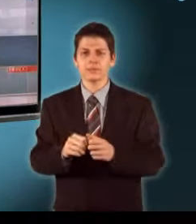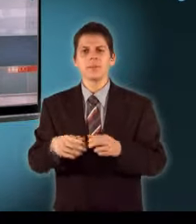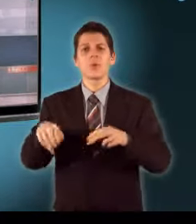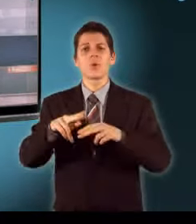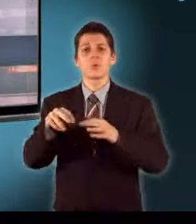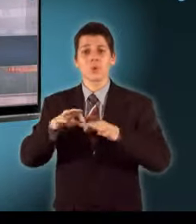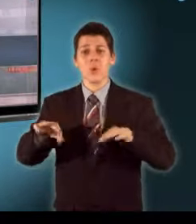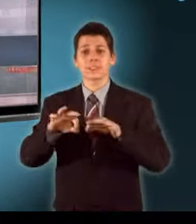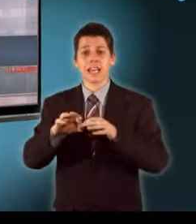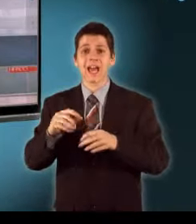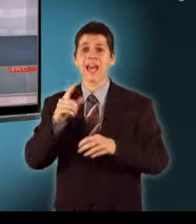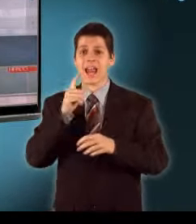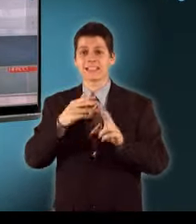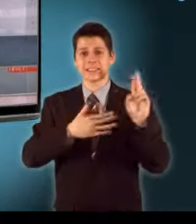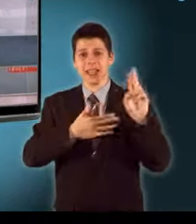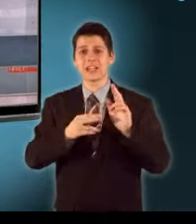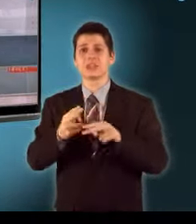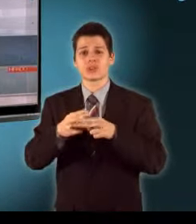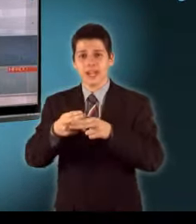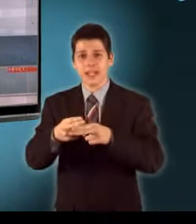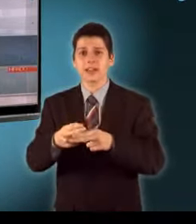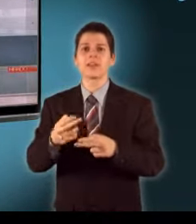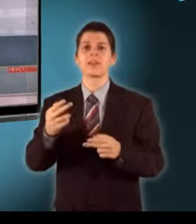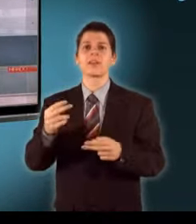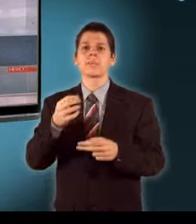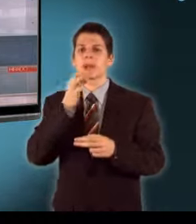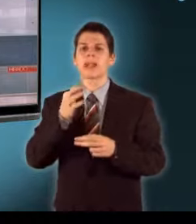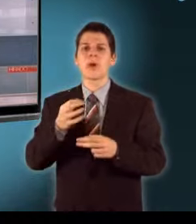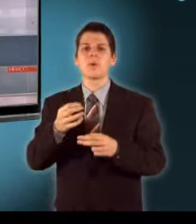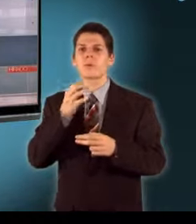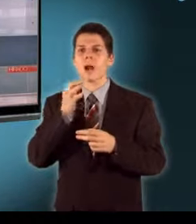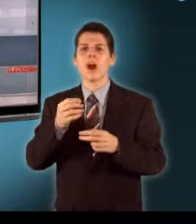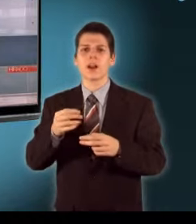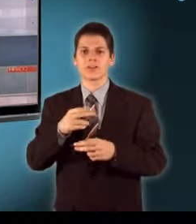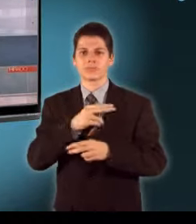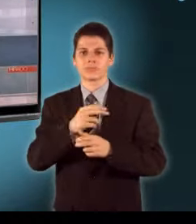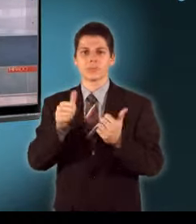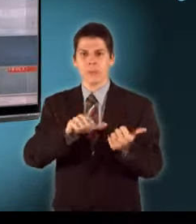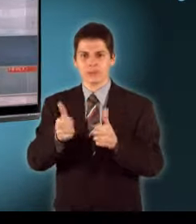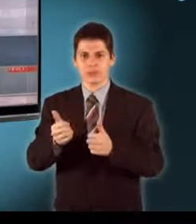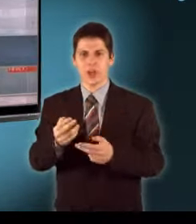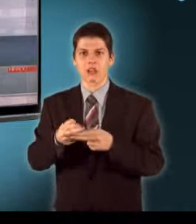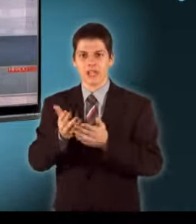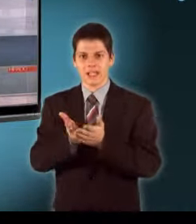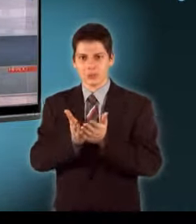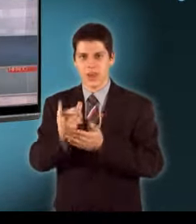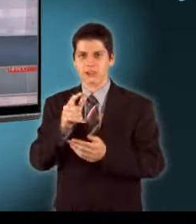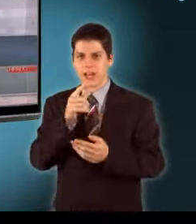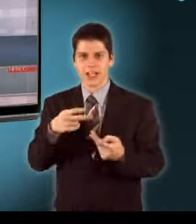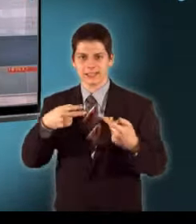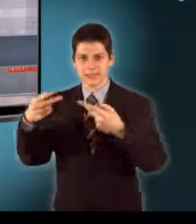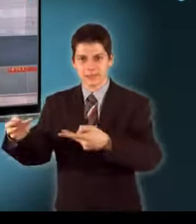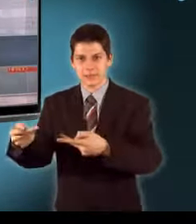ígért segítséget, várhatóan a magyar baptista szeretett szolgálat is küld mentőket a karibtengeri országba A földmozgás